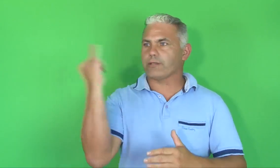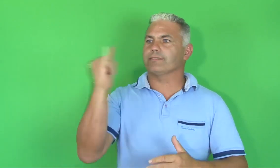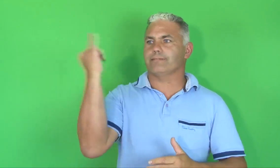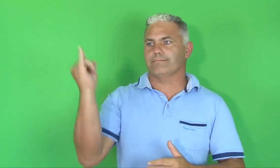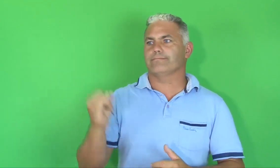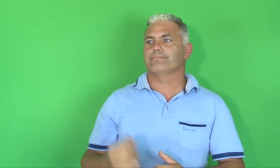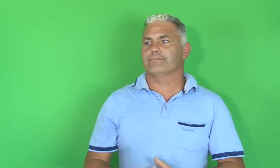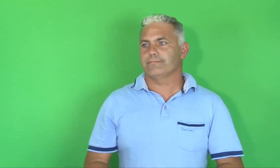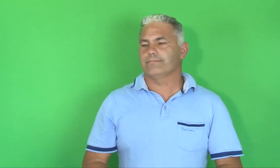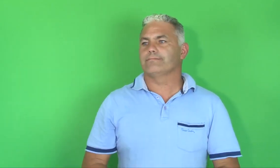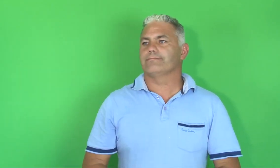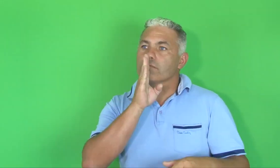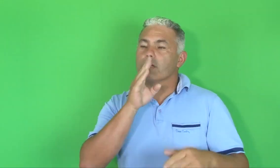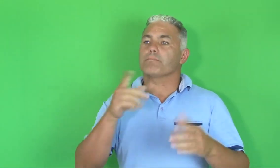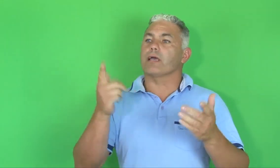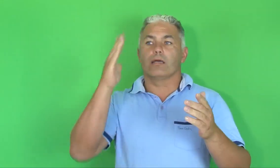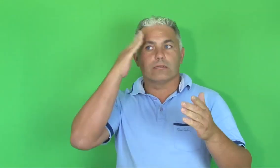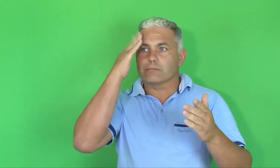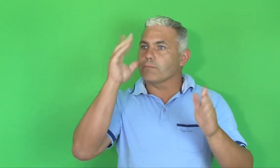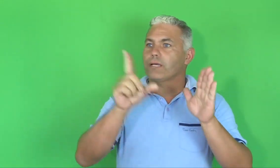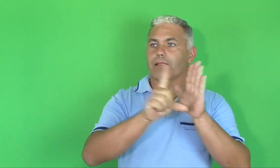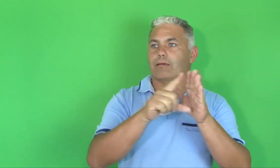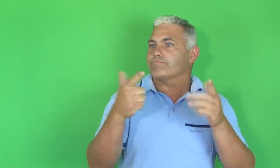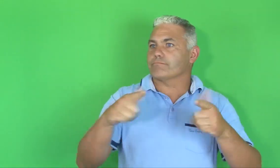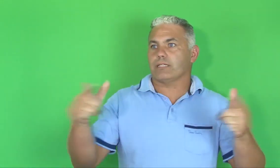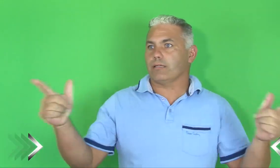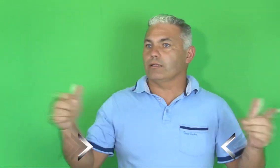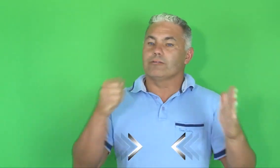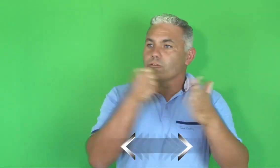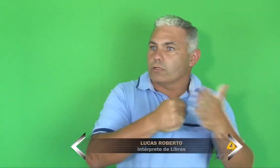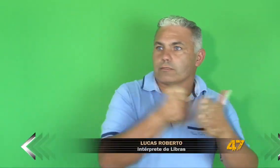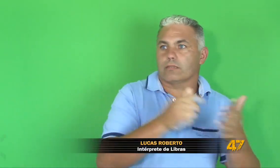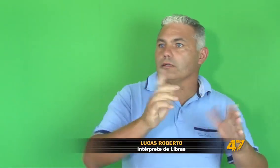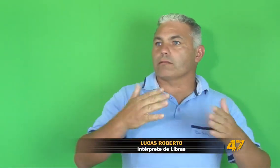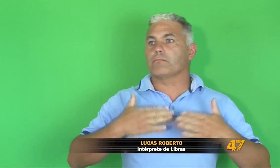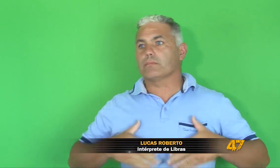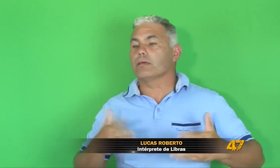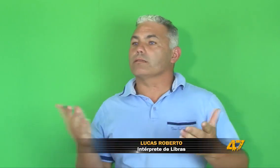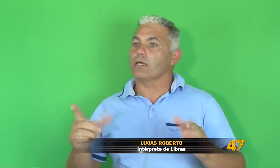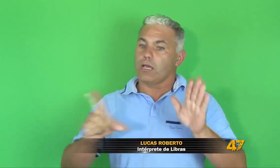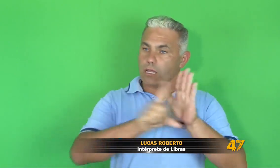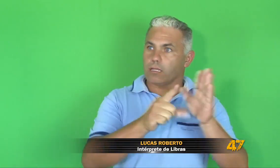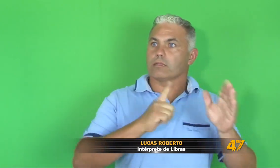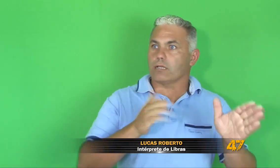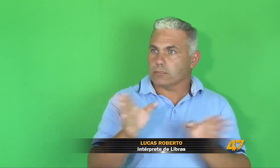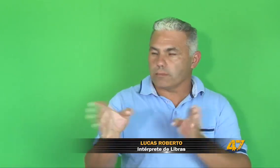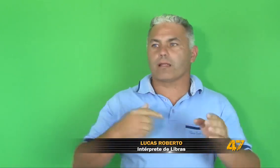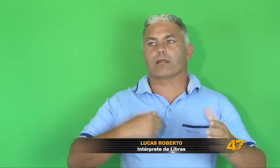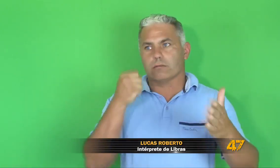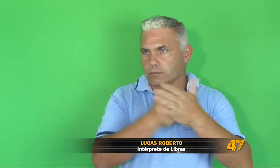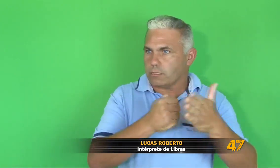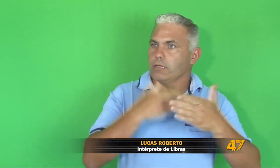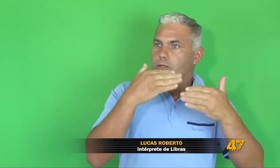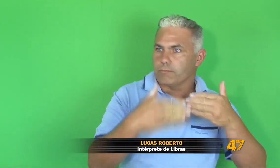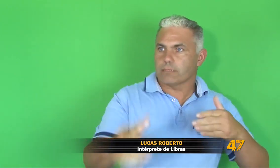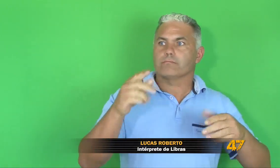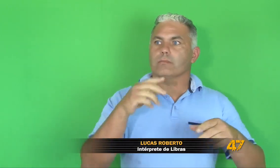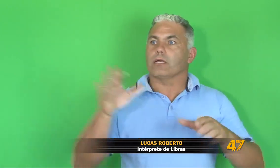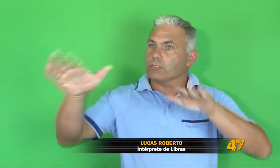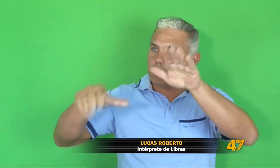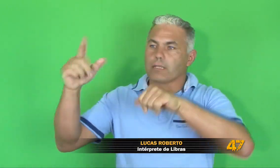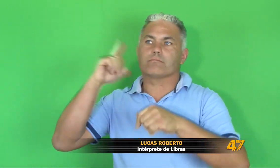sociedade. Então, já há bastante tempo que a comunidade surda aqui de Poços não estava se movimentando, eles ficavam em casa, não